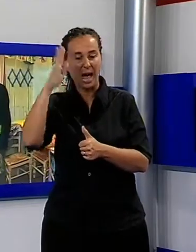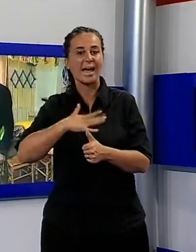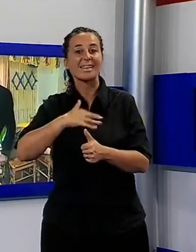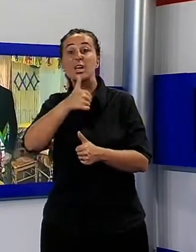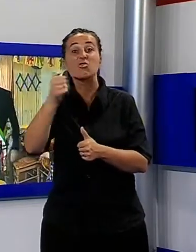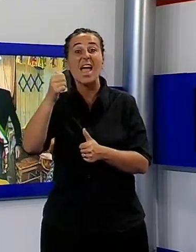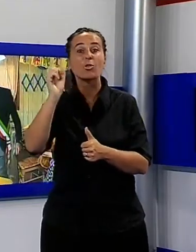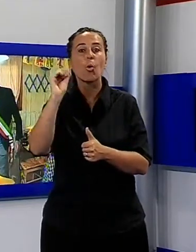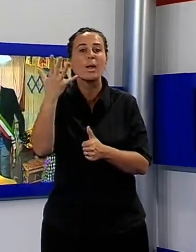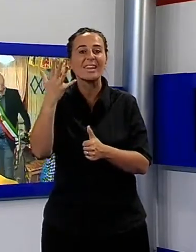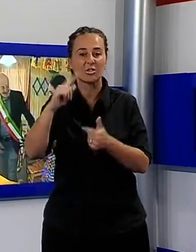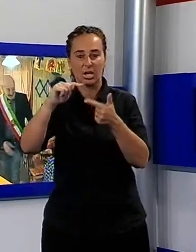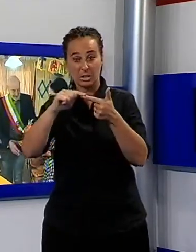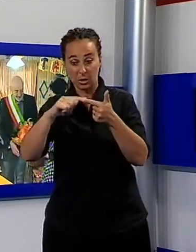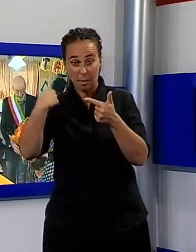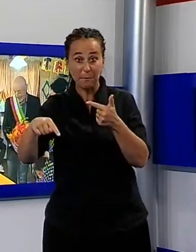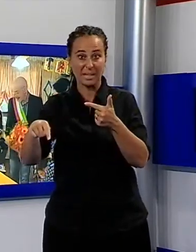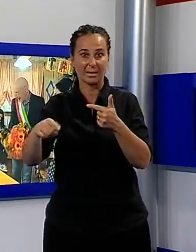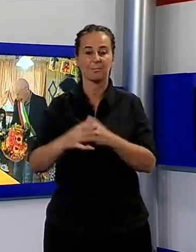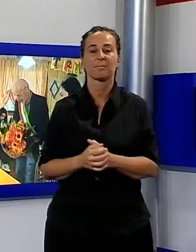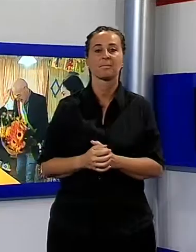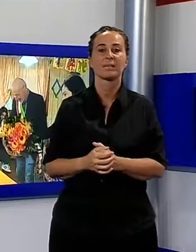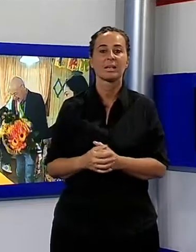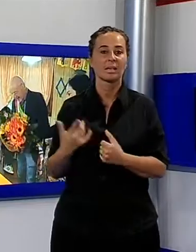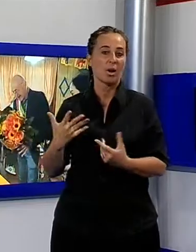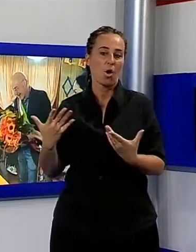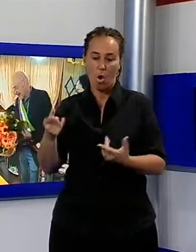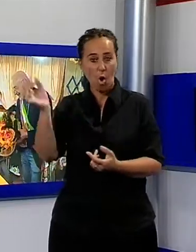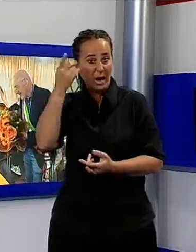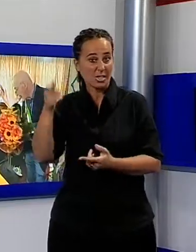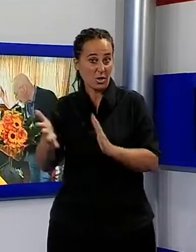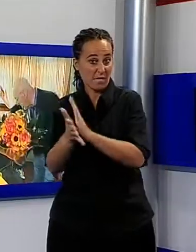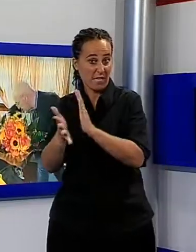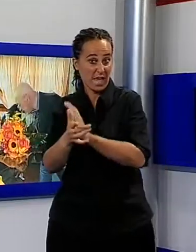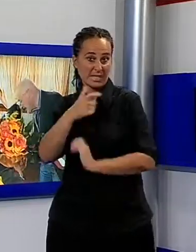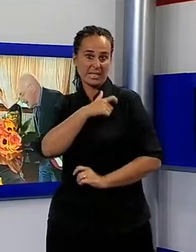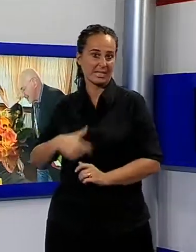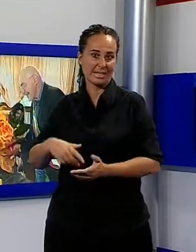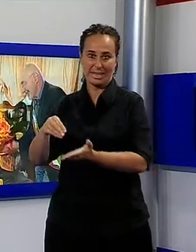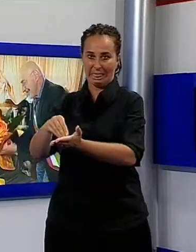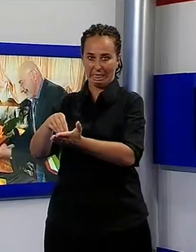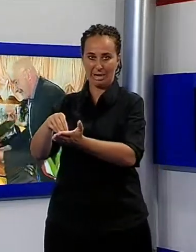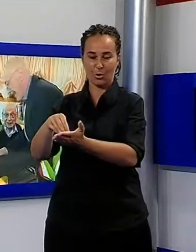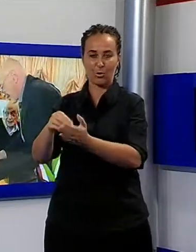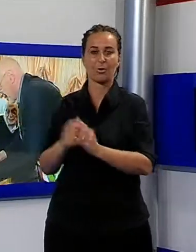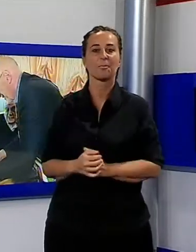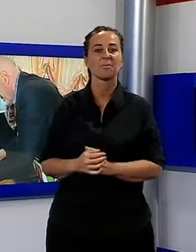parenti, amici e anche il sindaco Michelini. Per noi è molto piacere essere venuti qui, sia in nome mio, insieme al consigliere